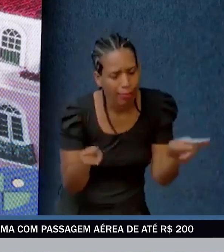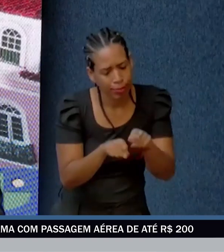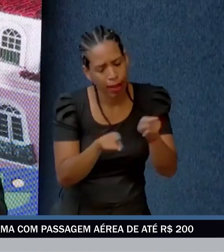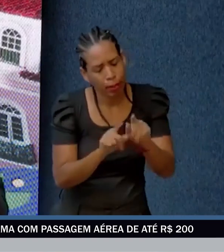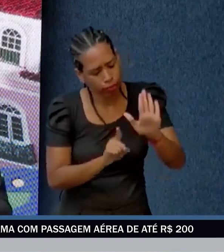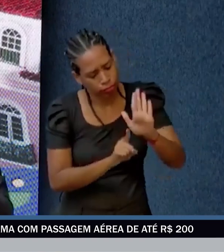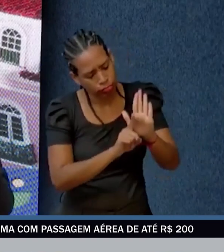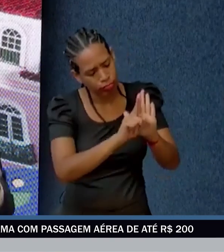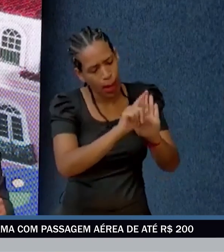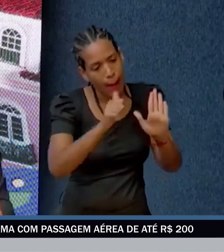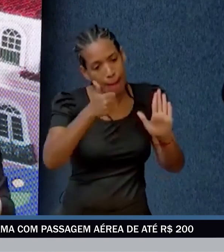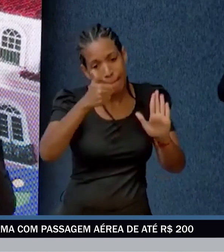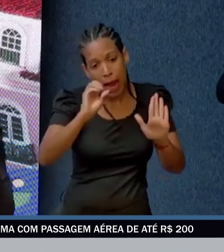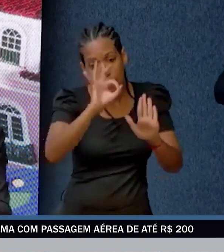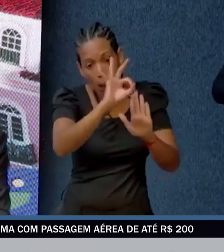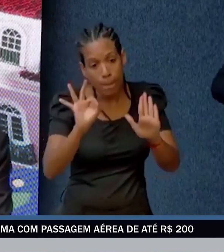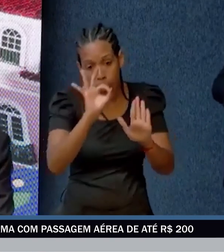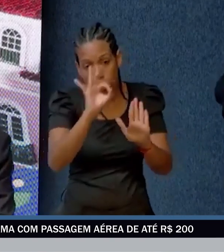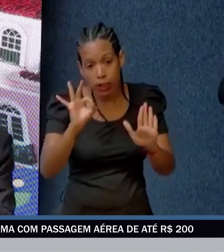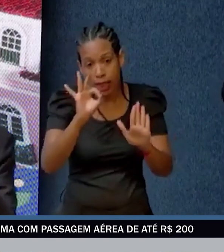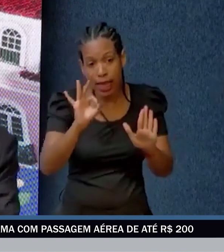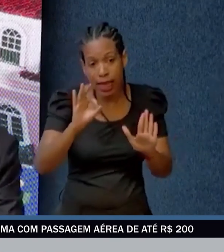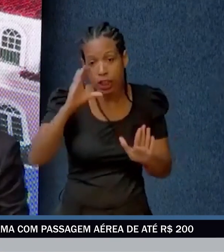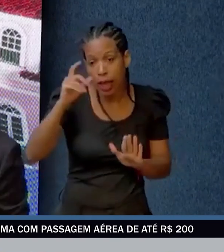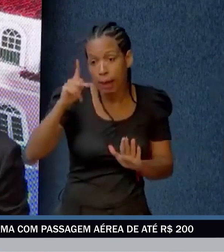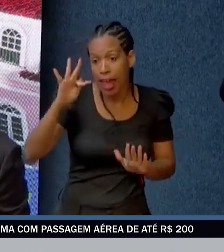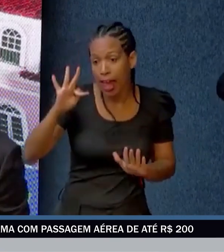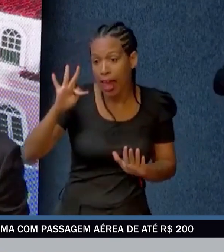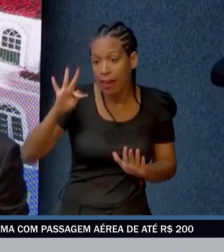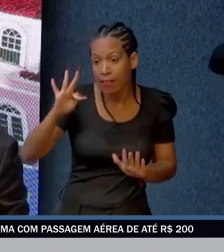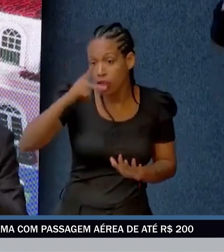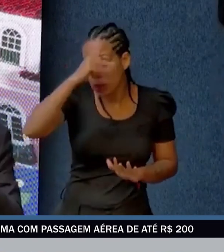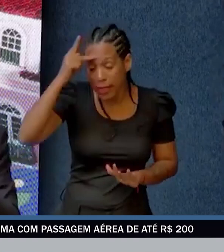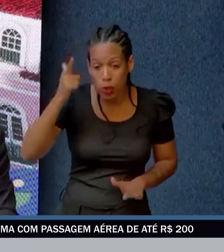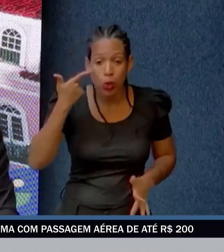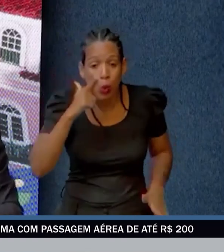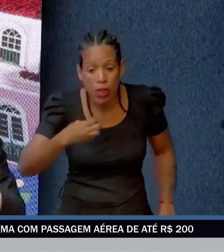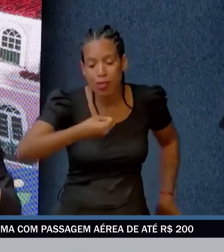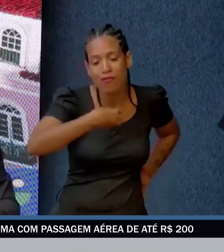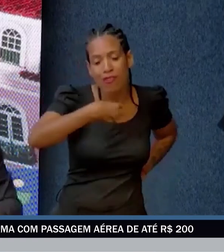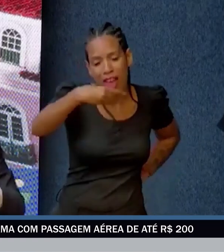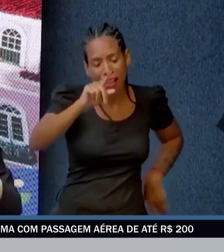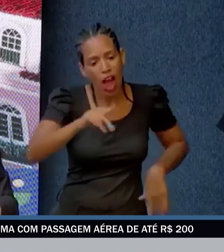sobre maqui Fin dunce é isso? É isso?